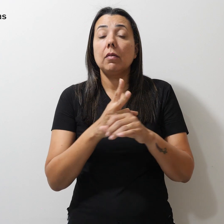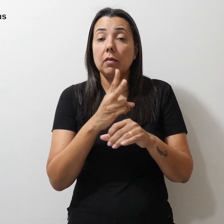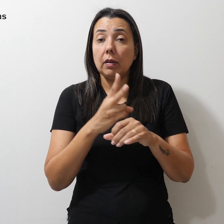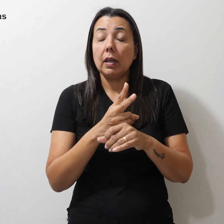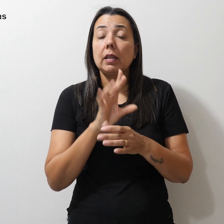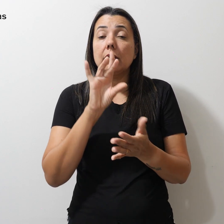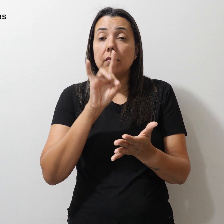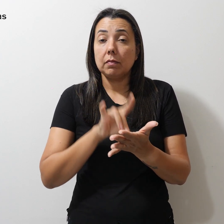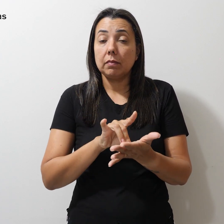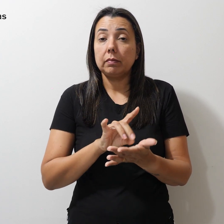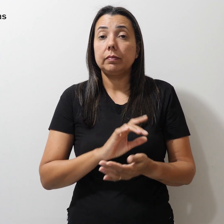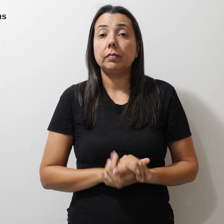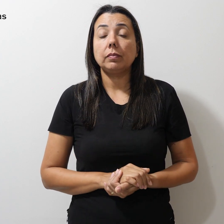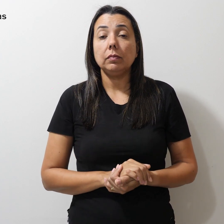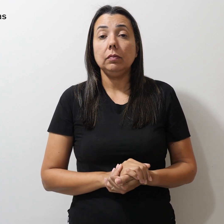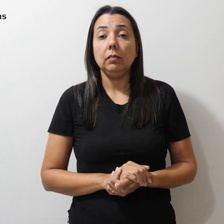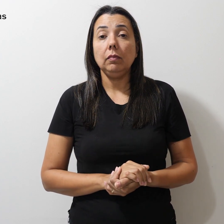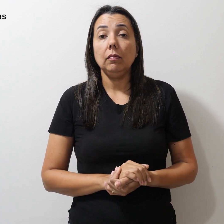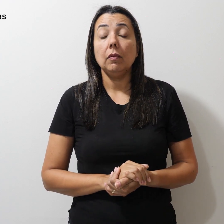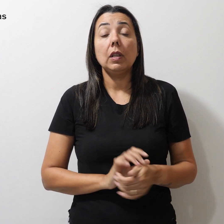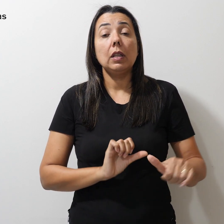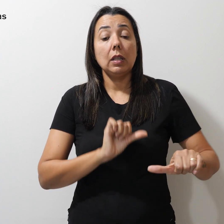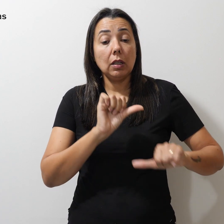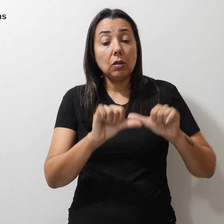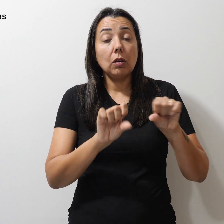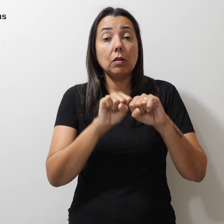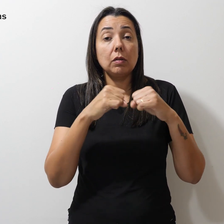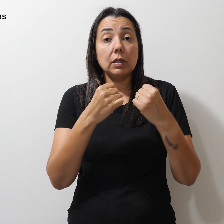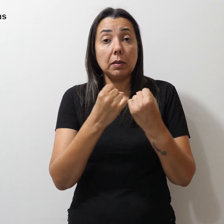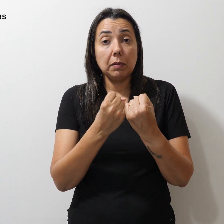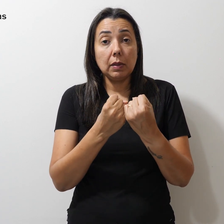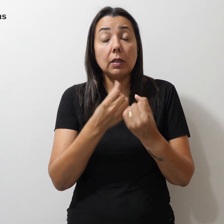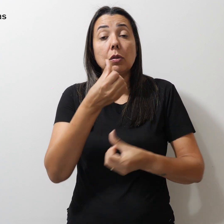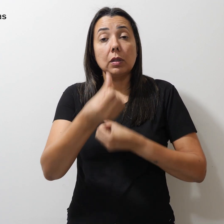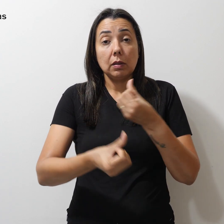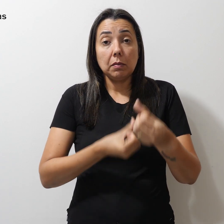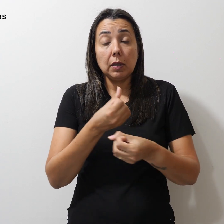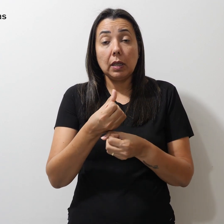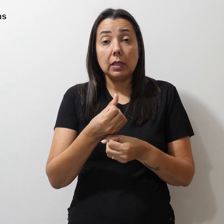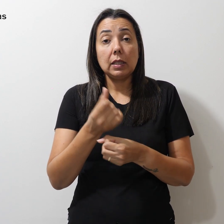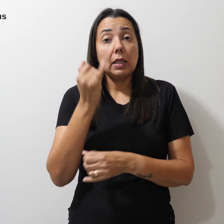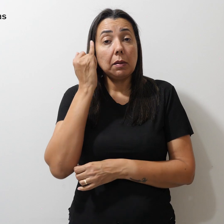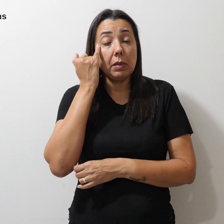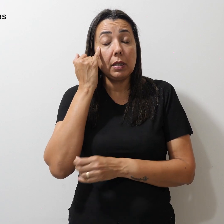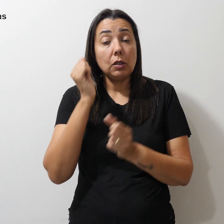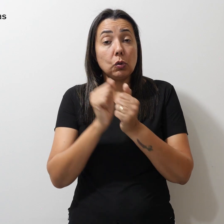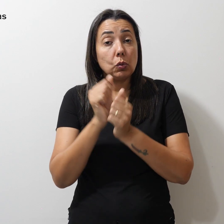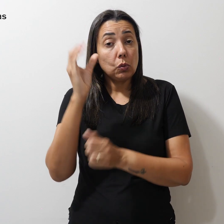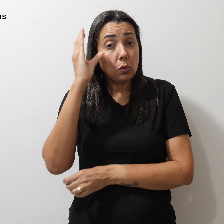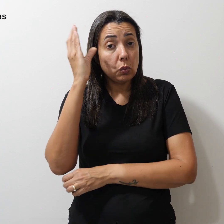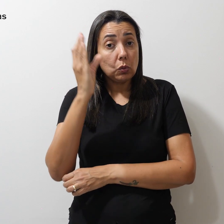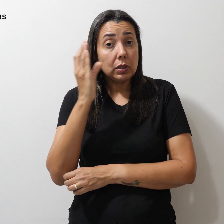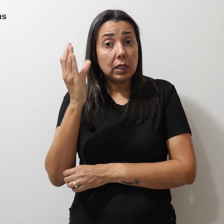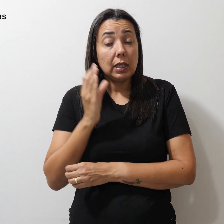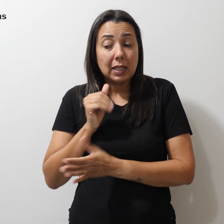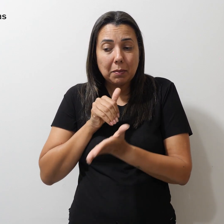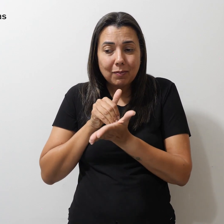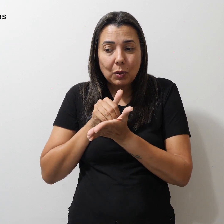efetivas. Na virada do semestre letivo, Ibanez e Celina demitiram mais de 2